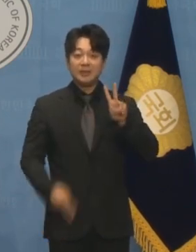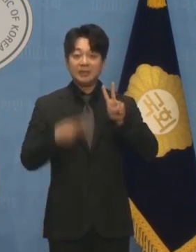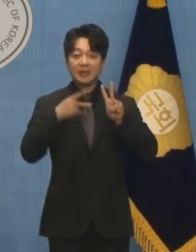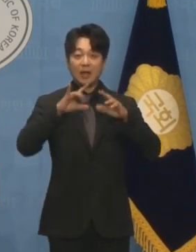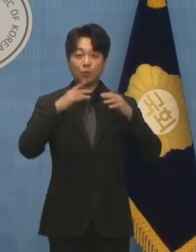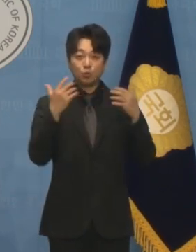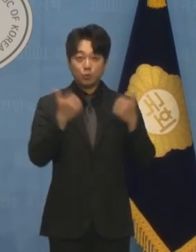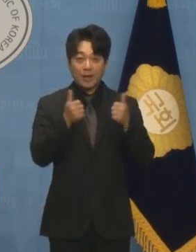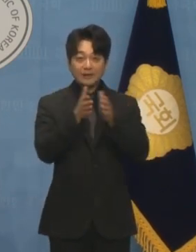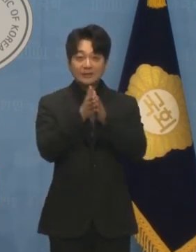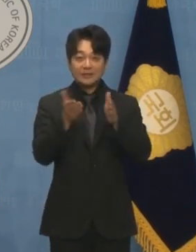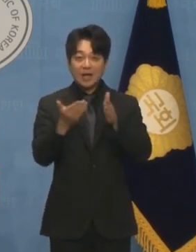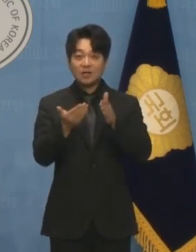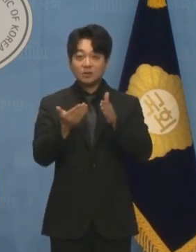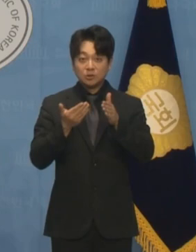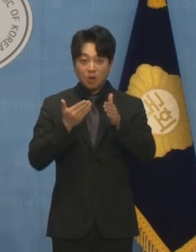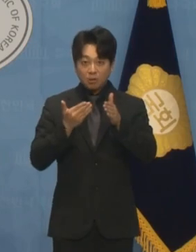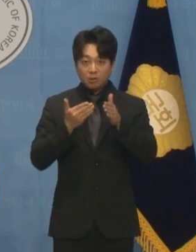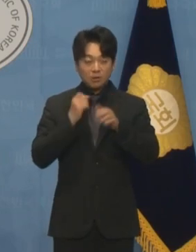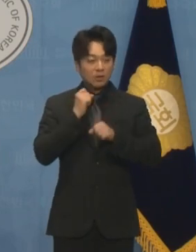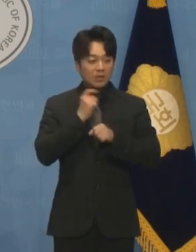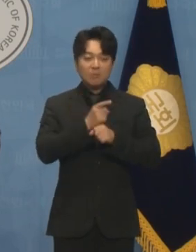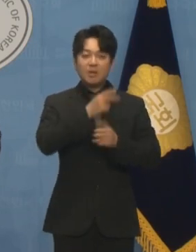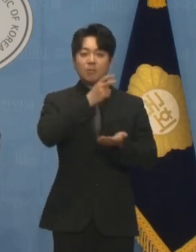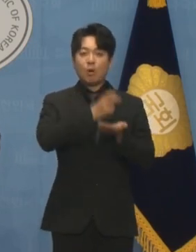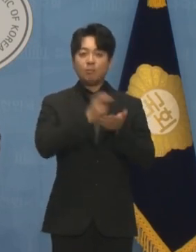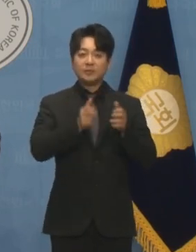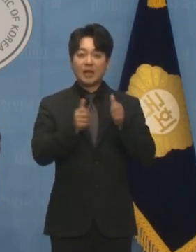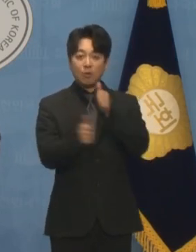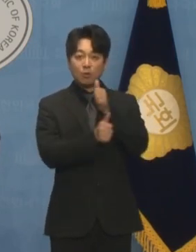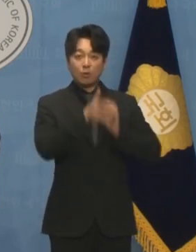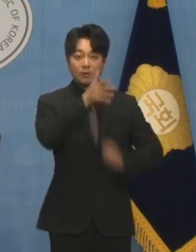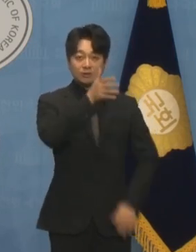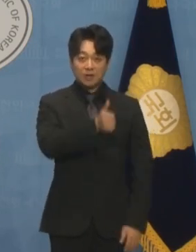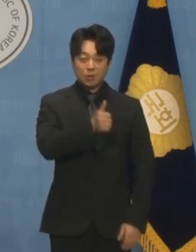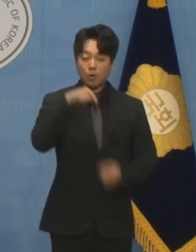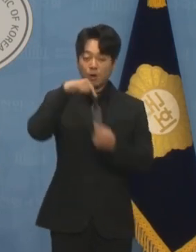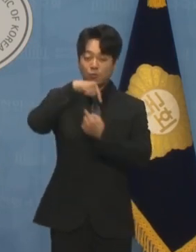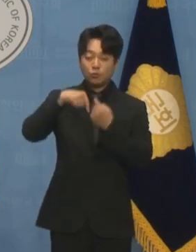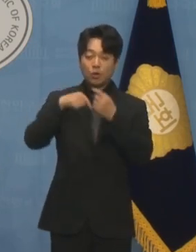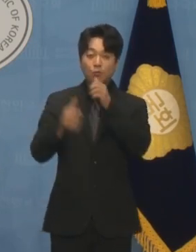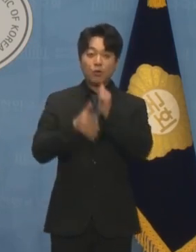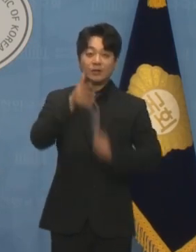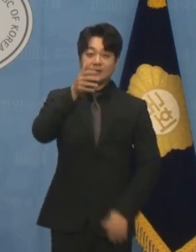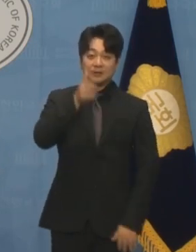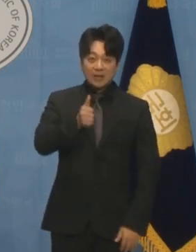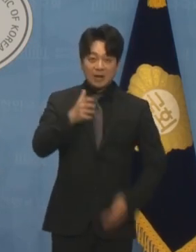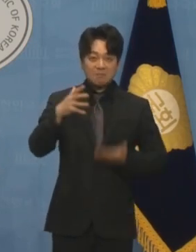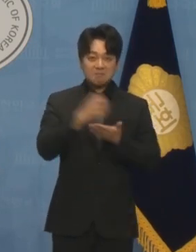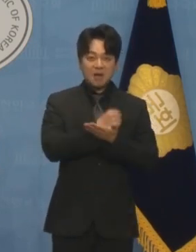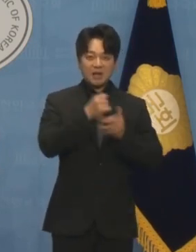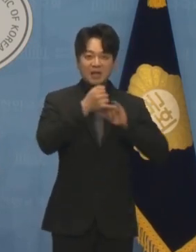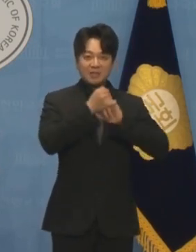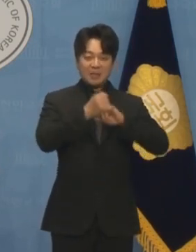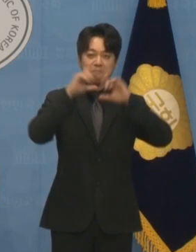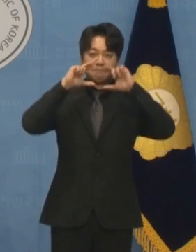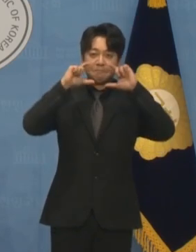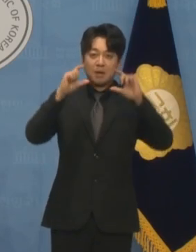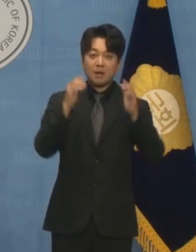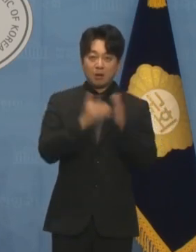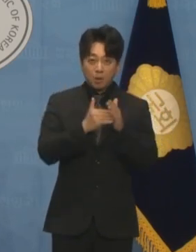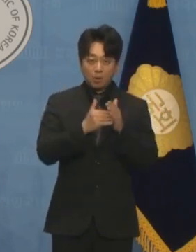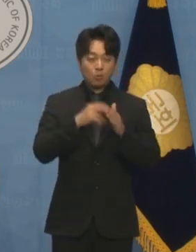법사위 등 상위위원장을 독식하겠다고 선언하고 각종